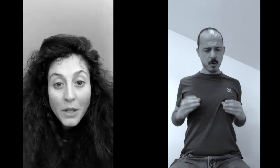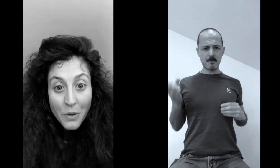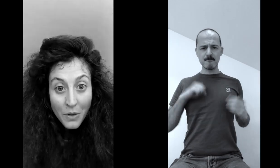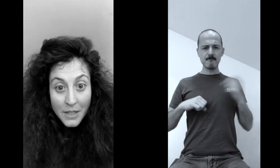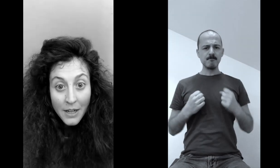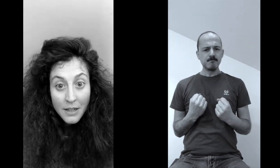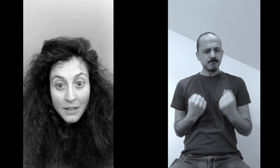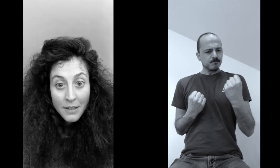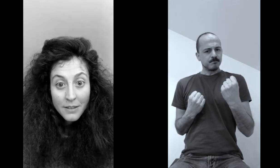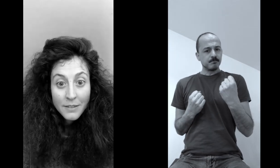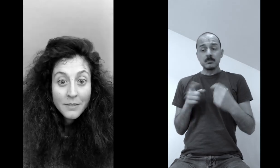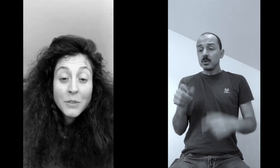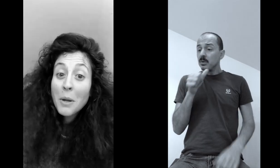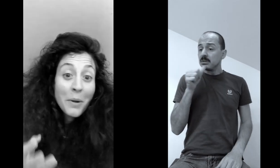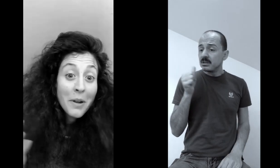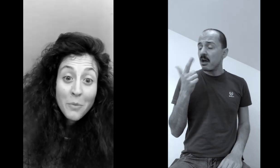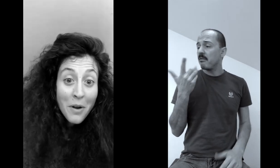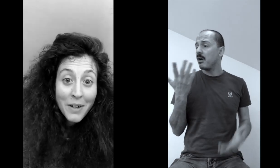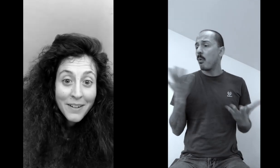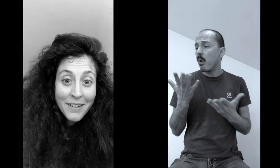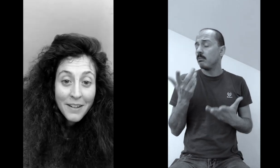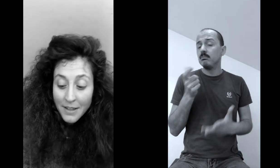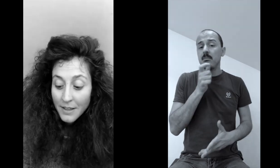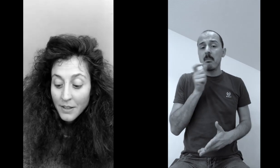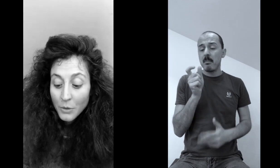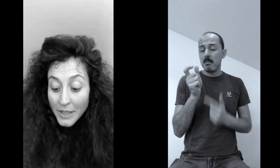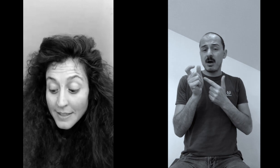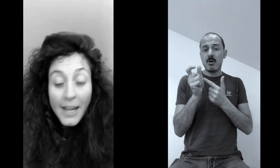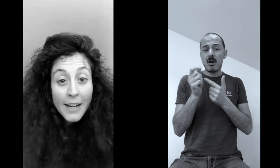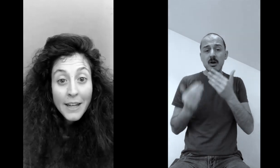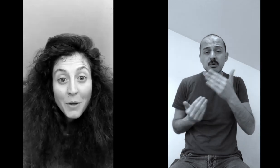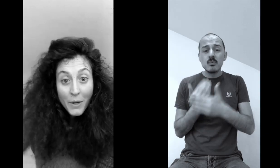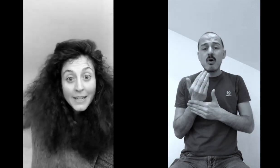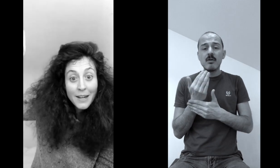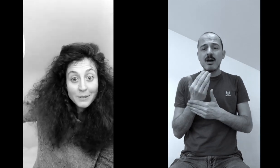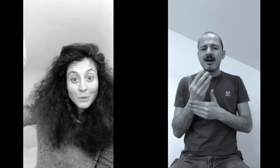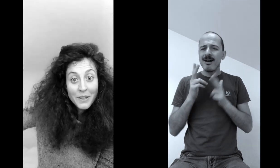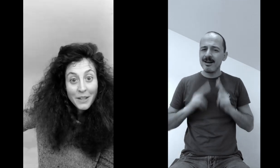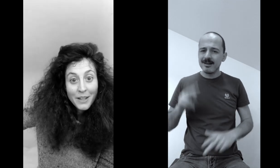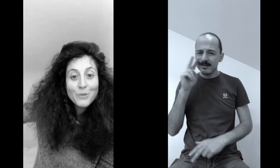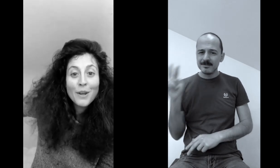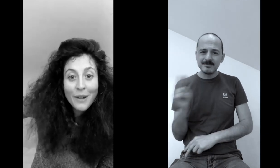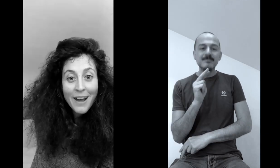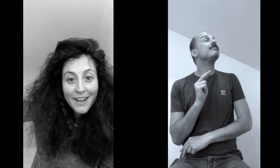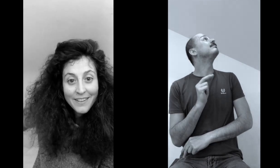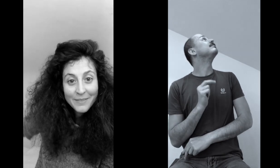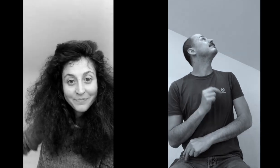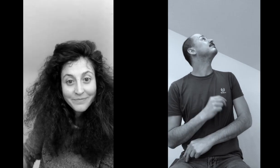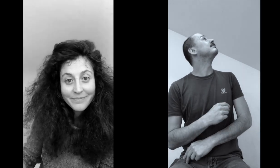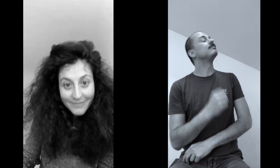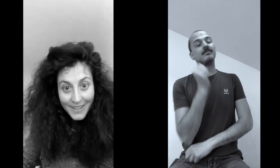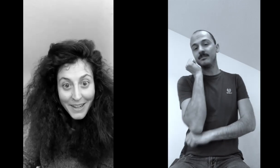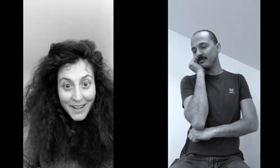bisogno di qualcosa di una parola nuova non esitare guarda in alto io sarò là